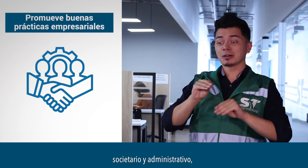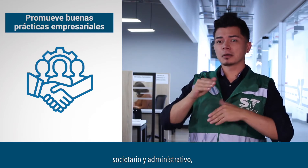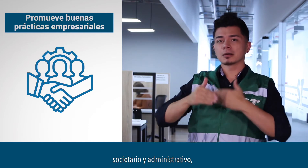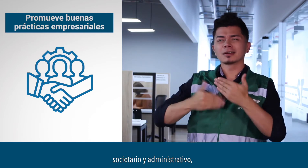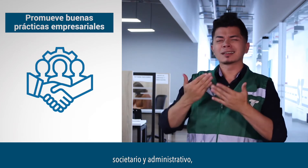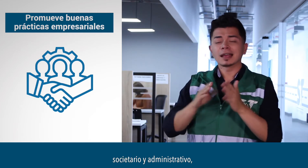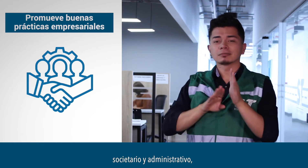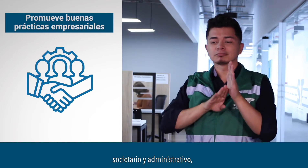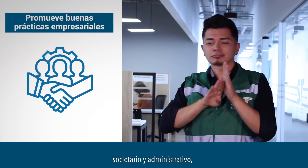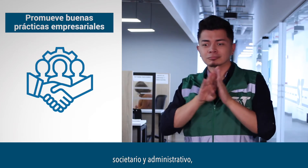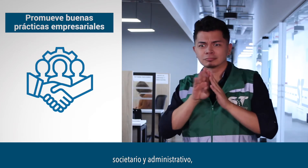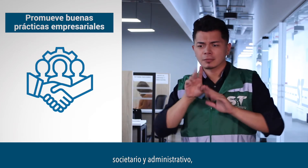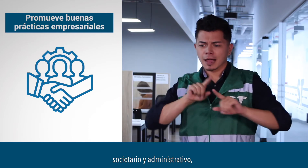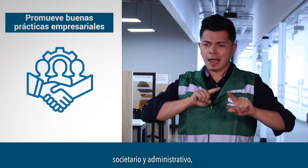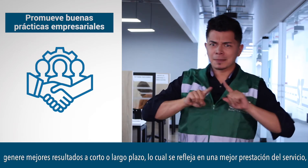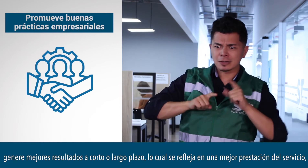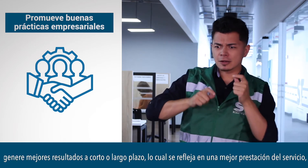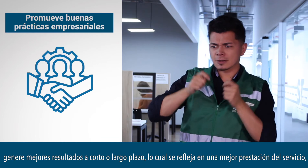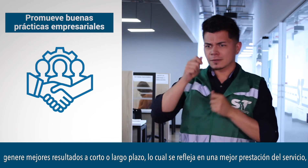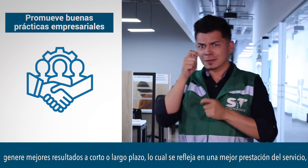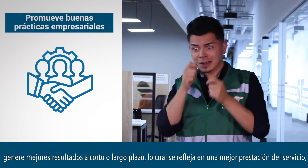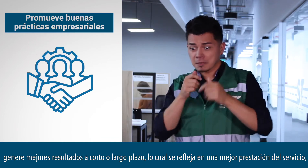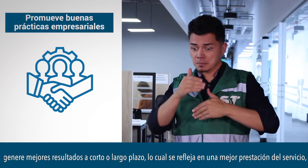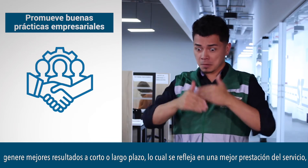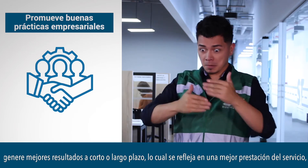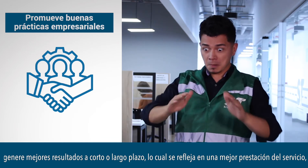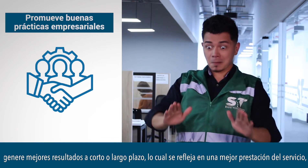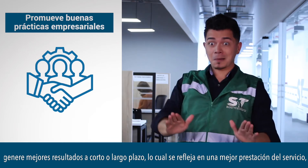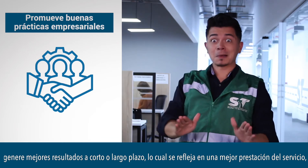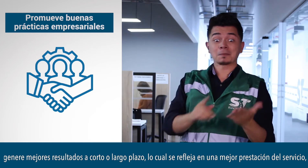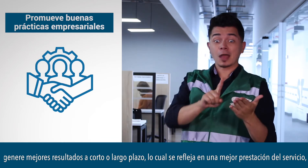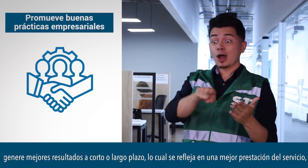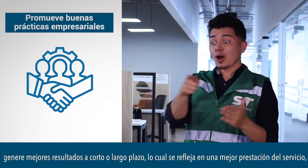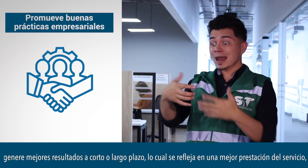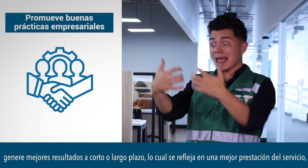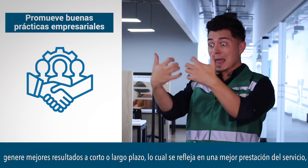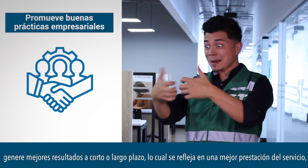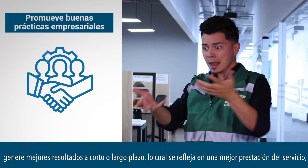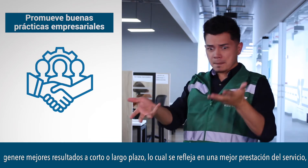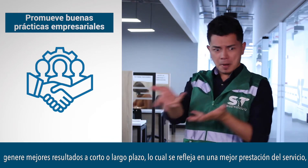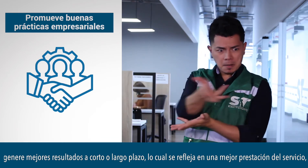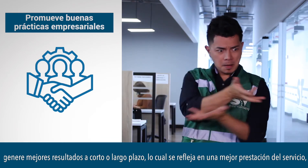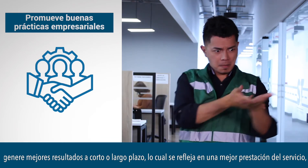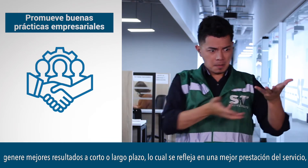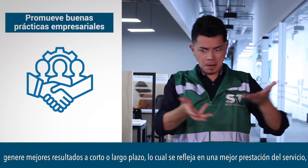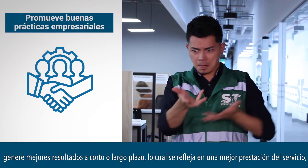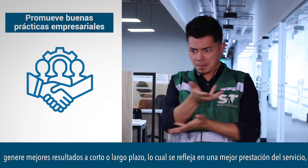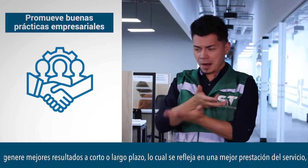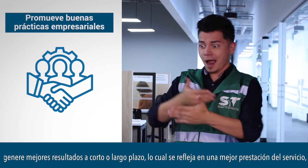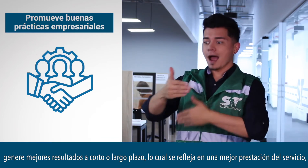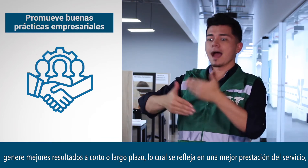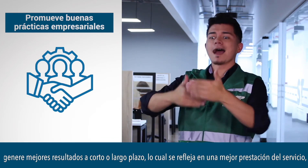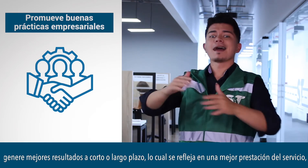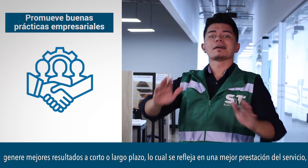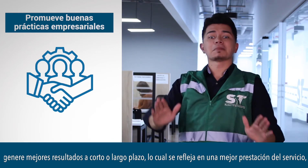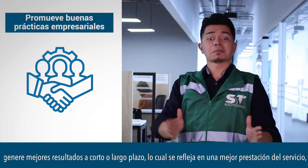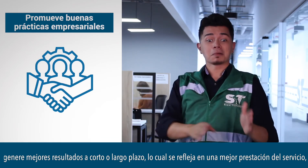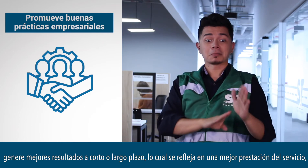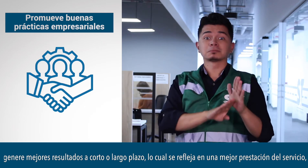genere mejores resultados a corto o largo plazo, lo cual se refleja en una